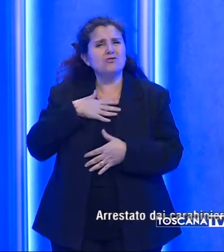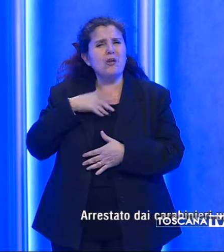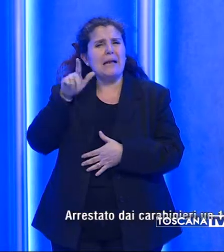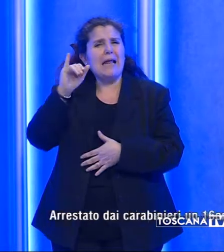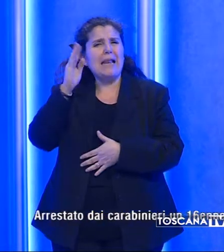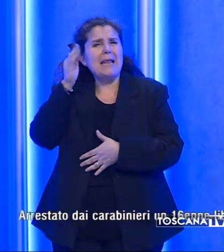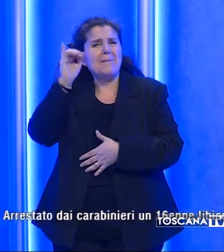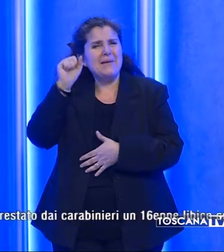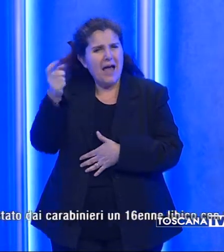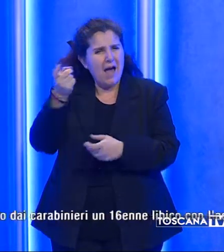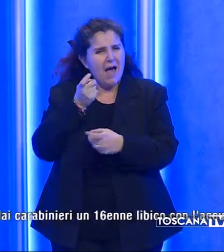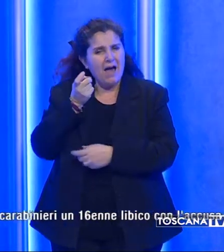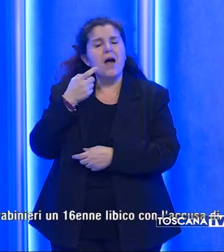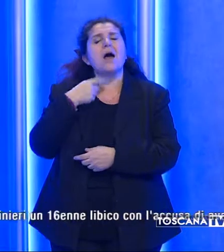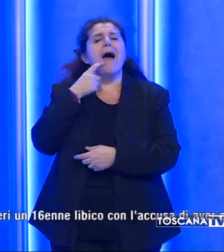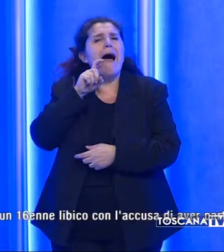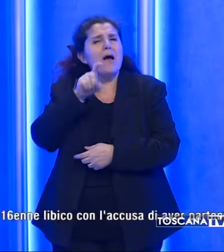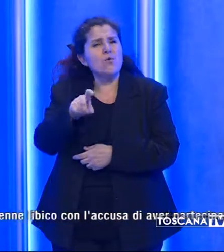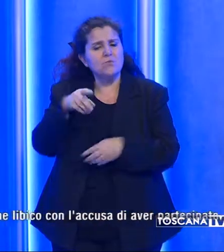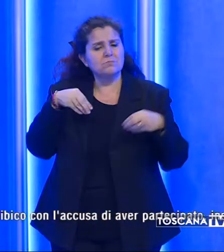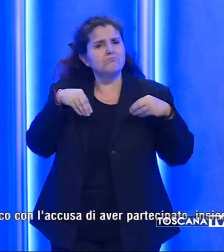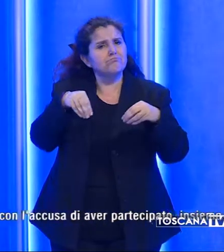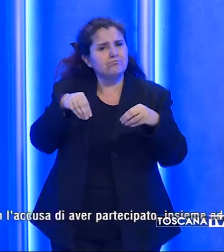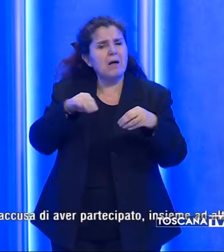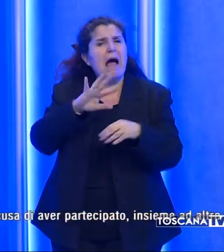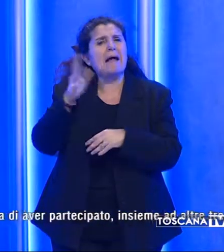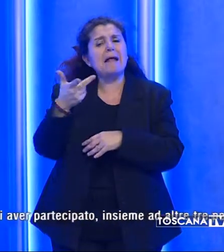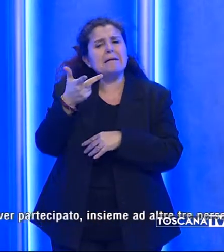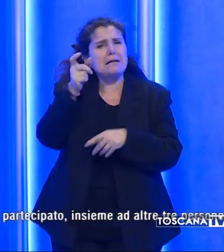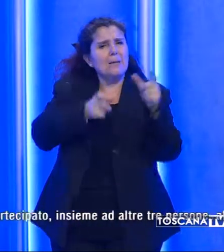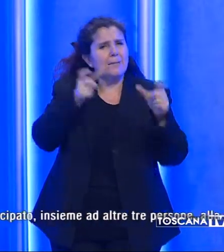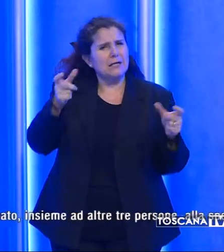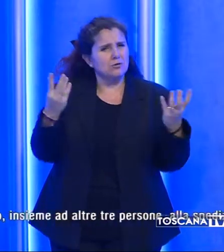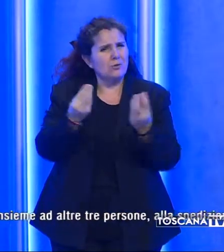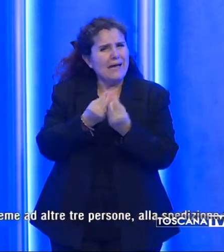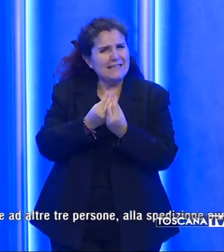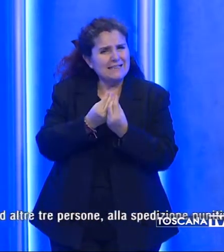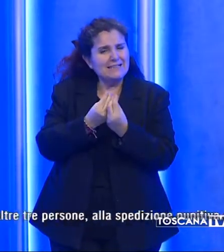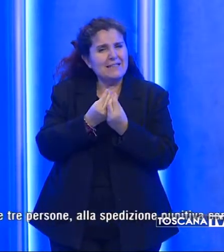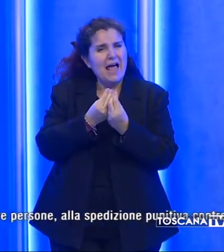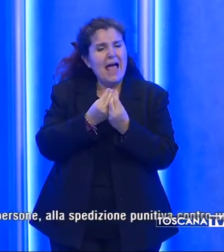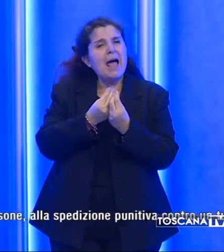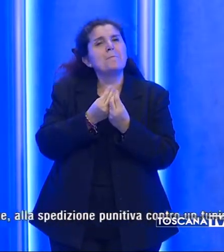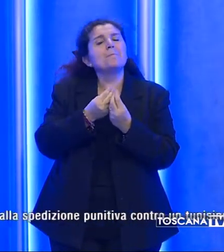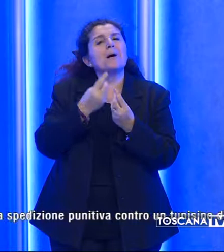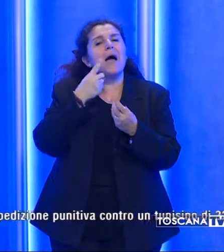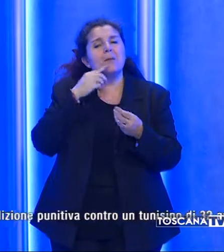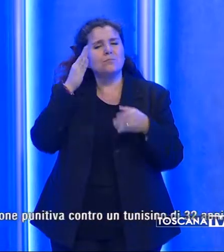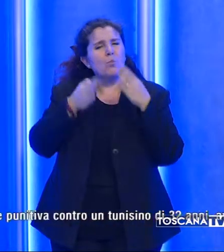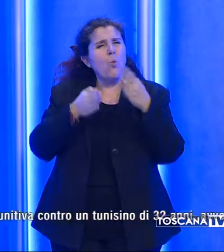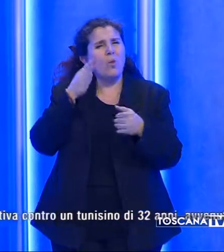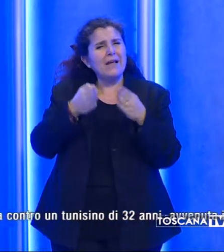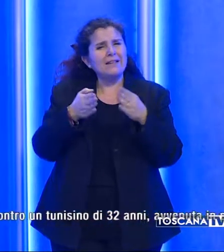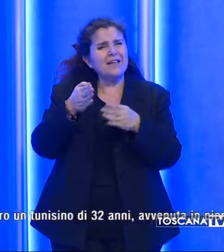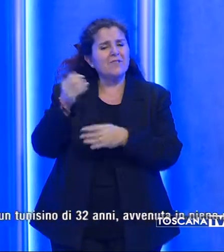con l'accusa di aver partecipato insieme ad altre tre persone alla spedizione punitiva